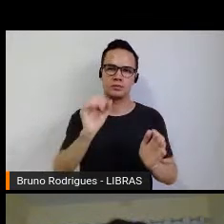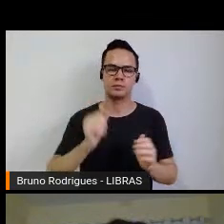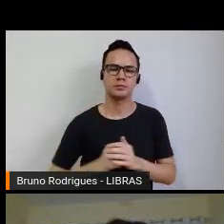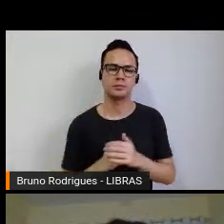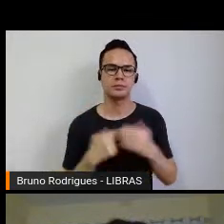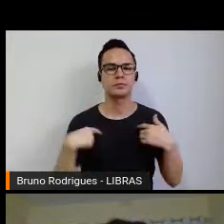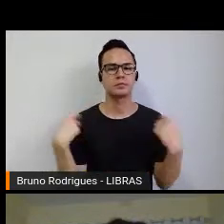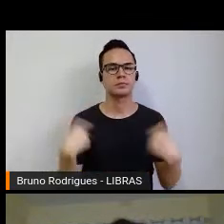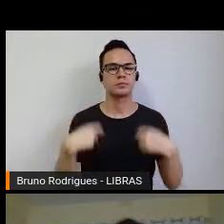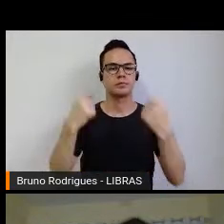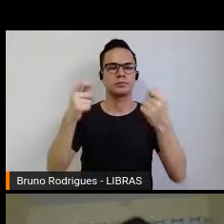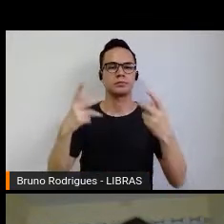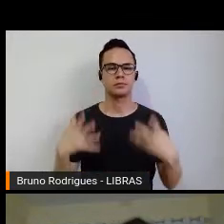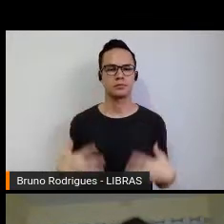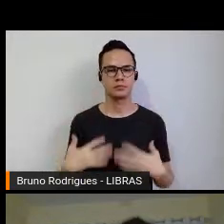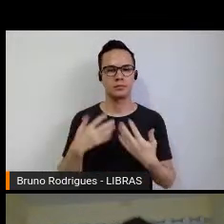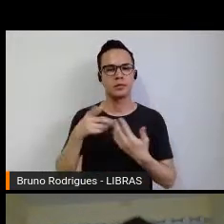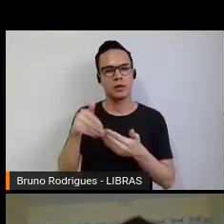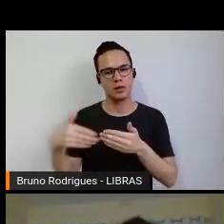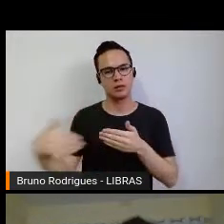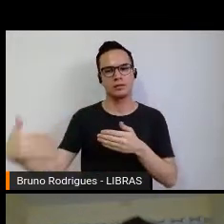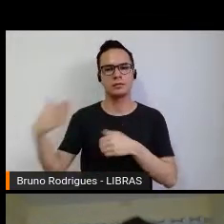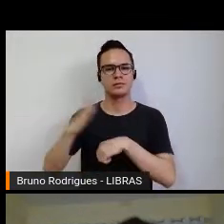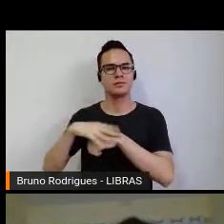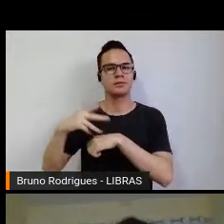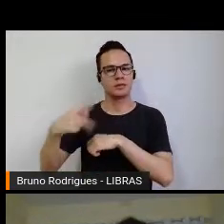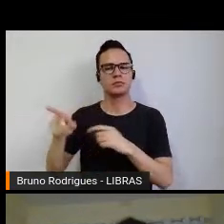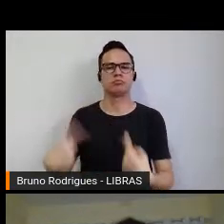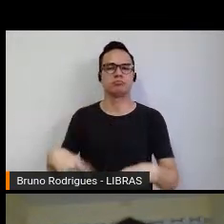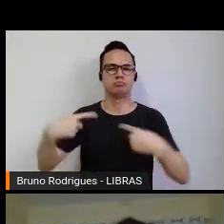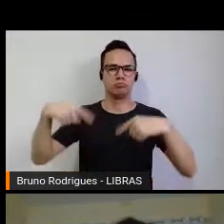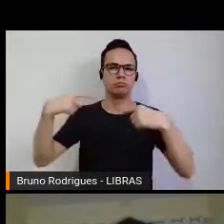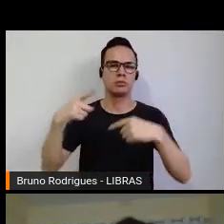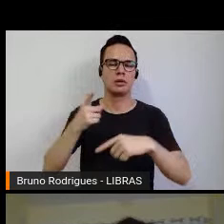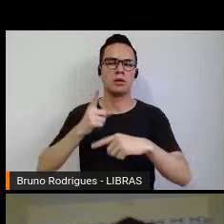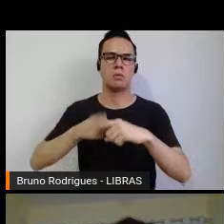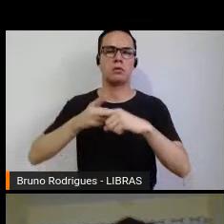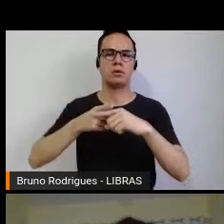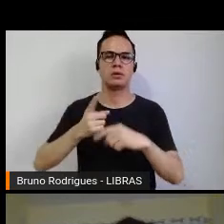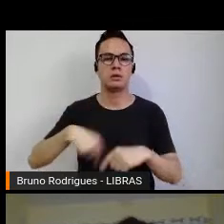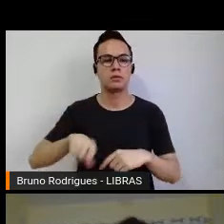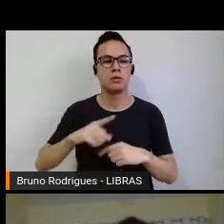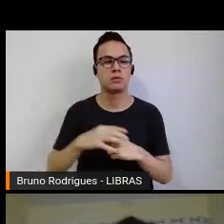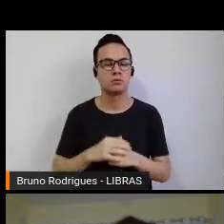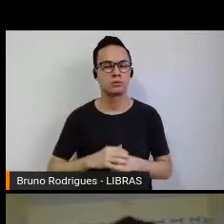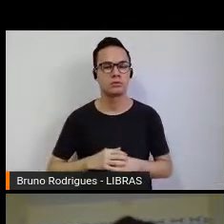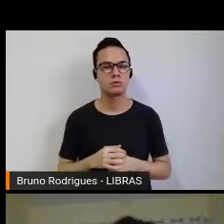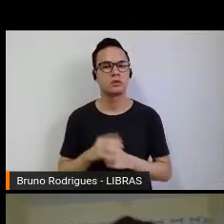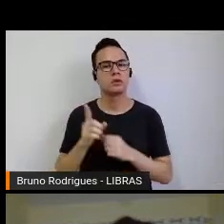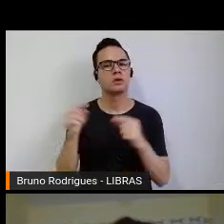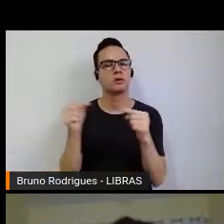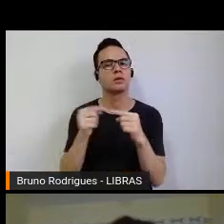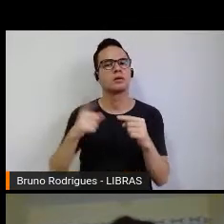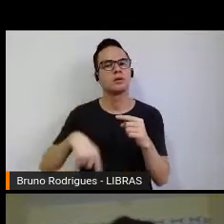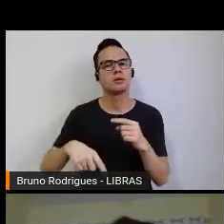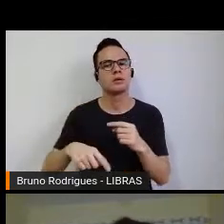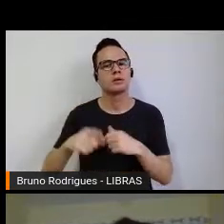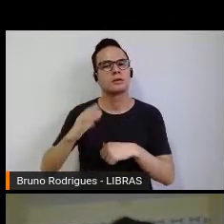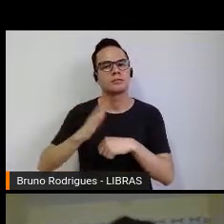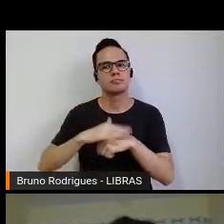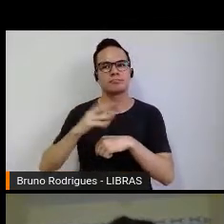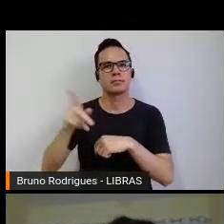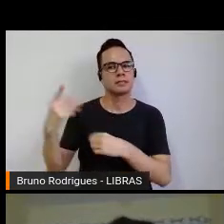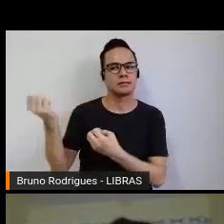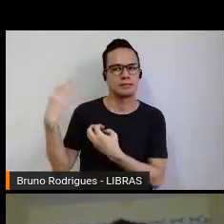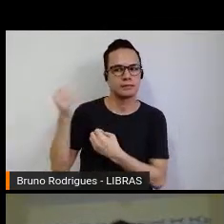preciso dizer que foi a parte dela, né, dessa discussão, porque a gente calha, que a gente cai na mão certa de